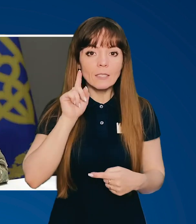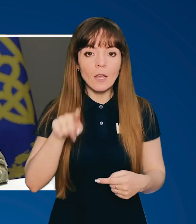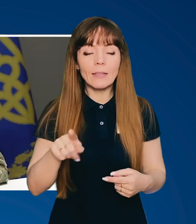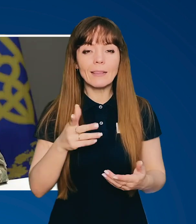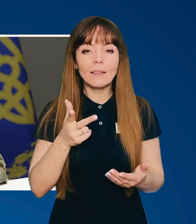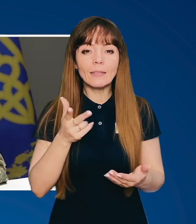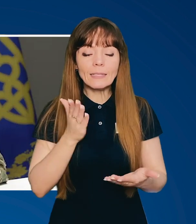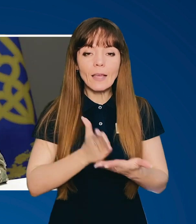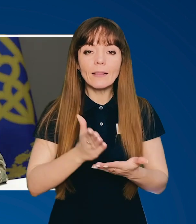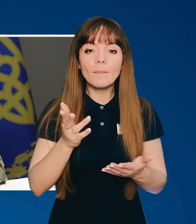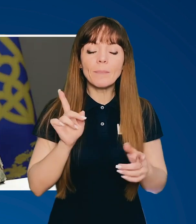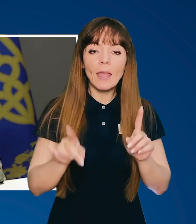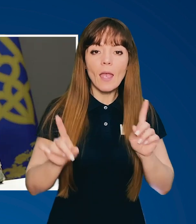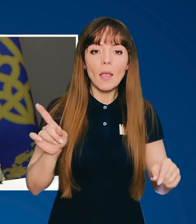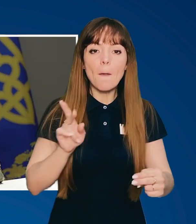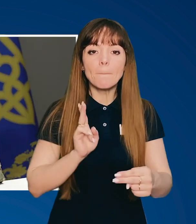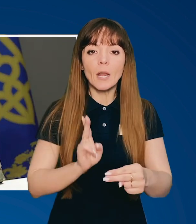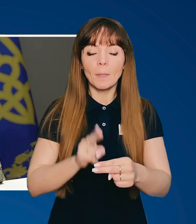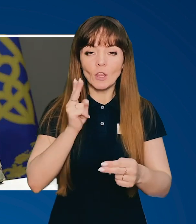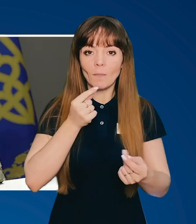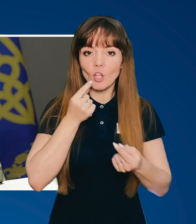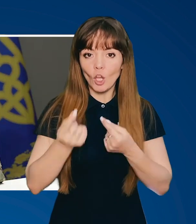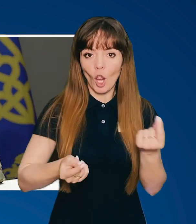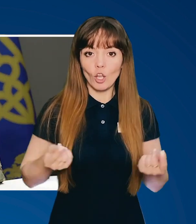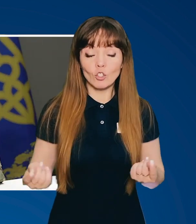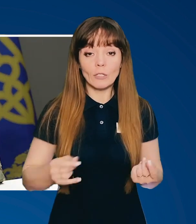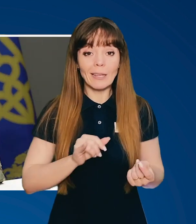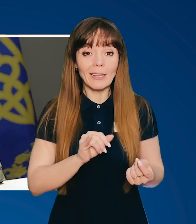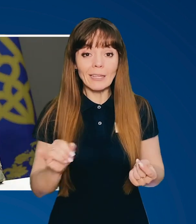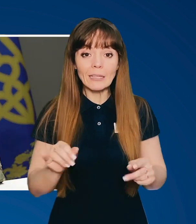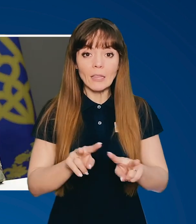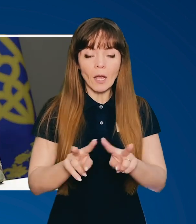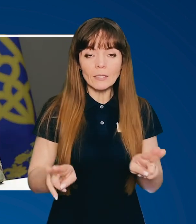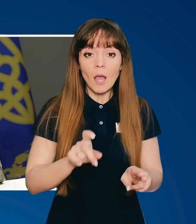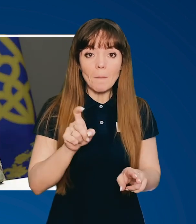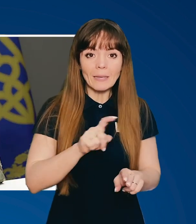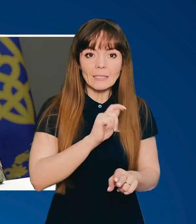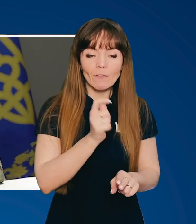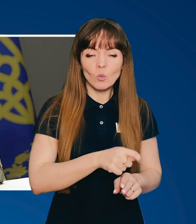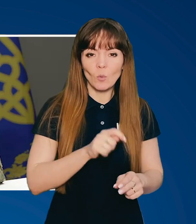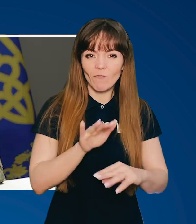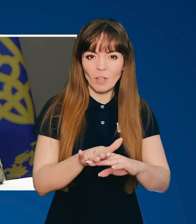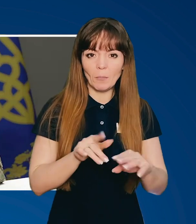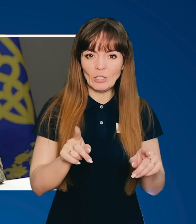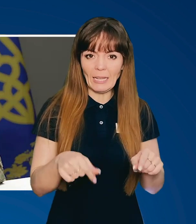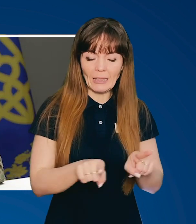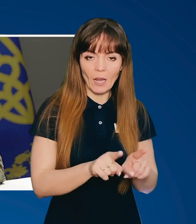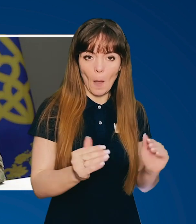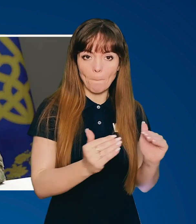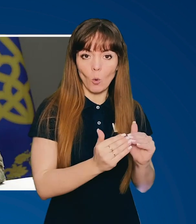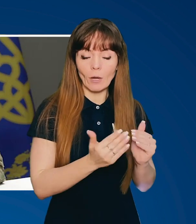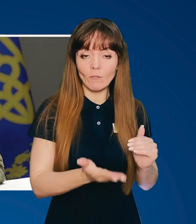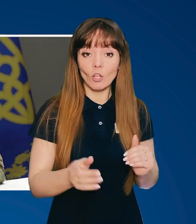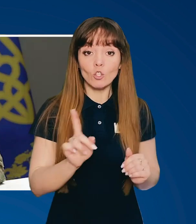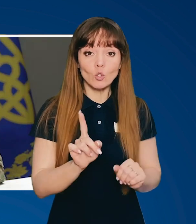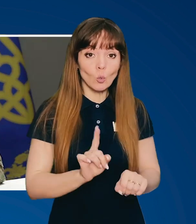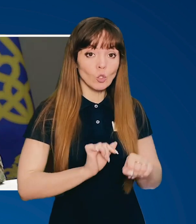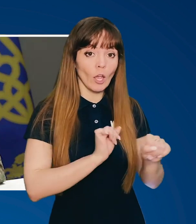є деякі превентивні речі. І так само з війною. Вибачте за таке порівняння. Те, що